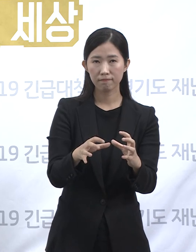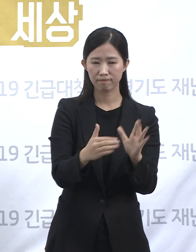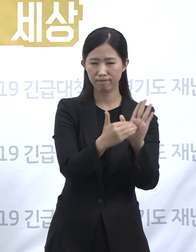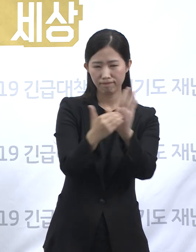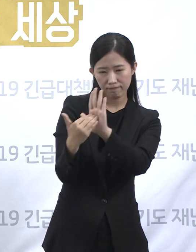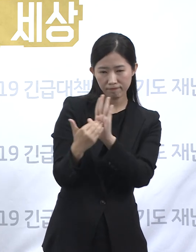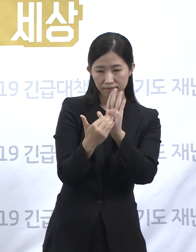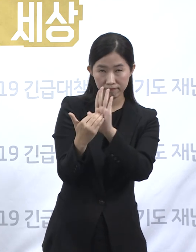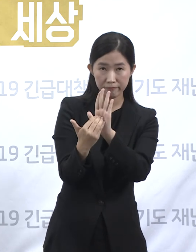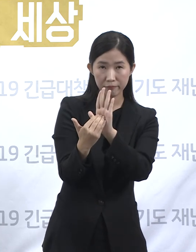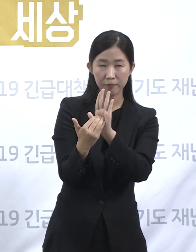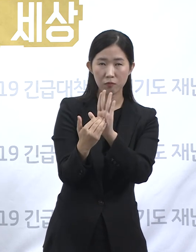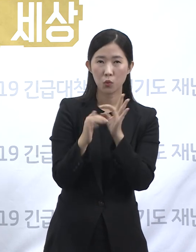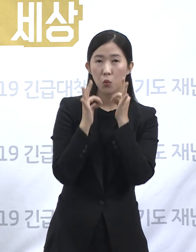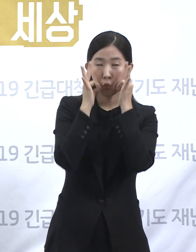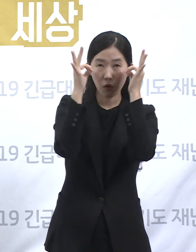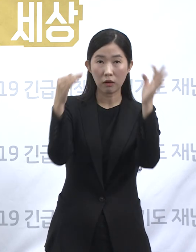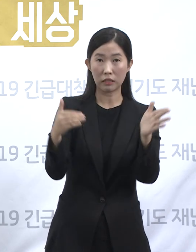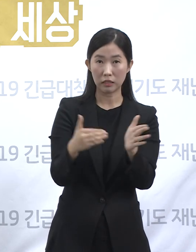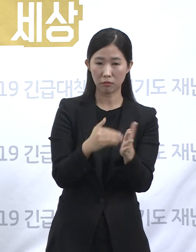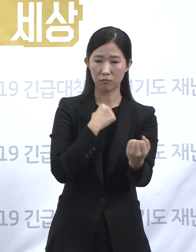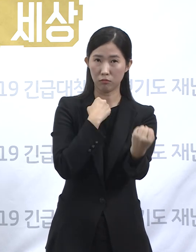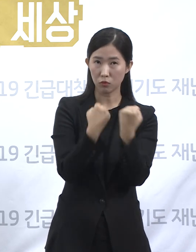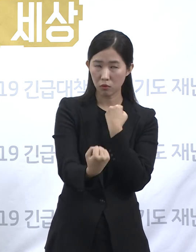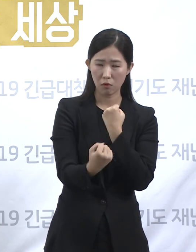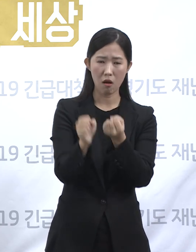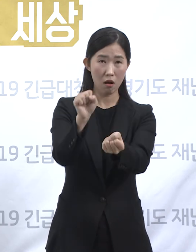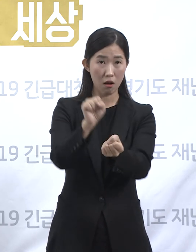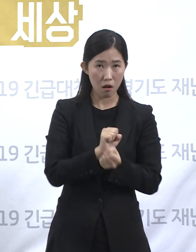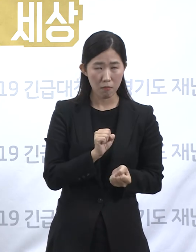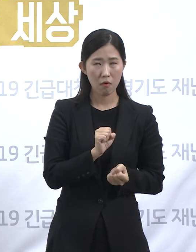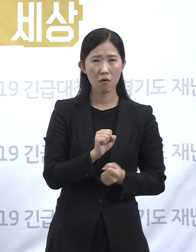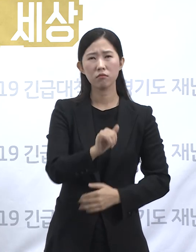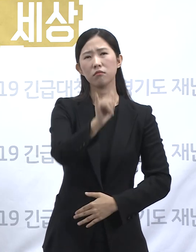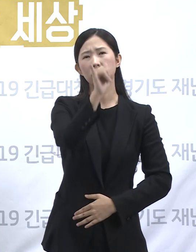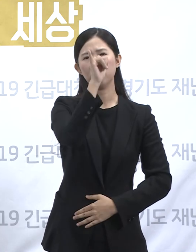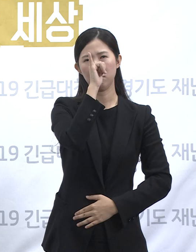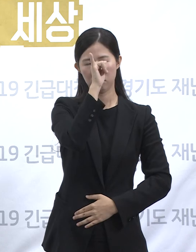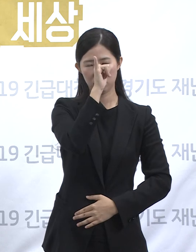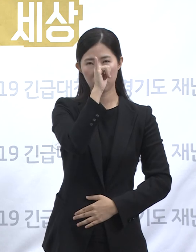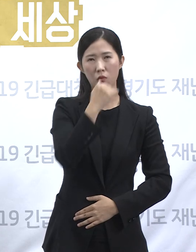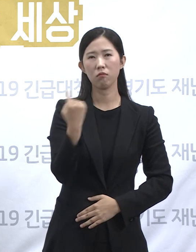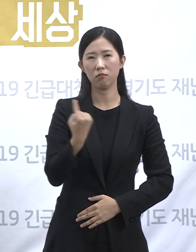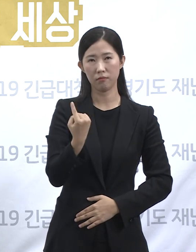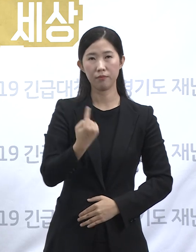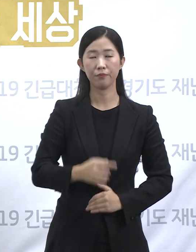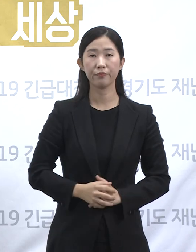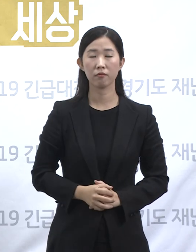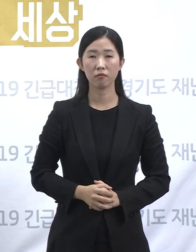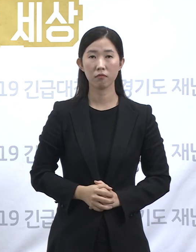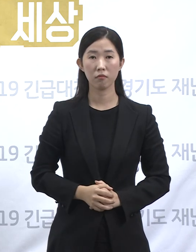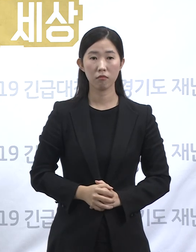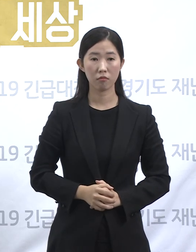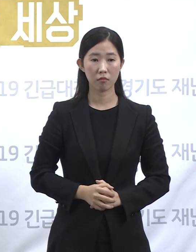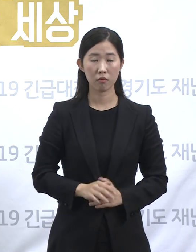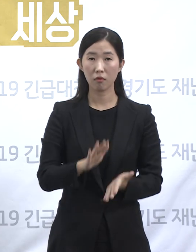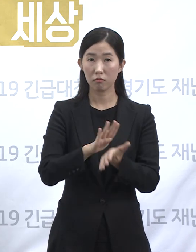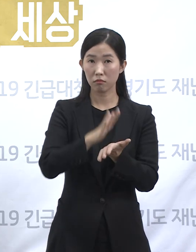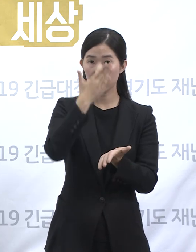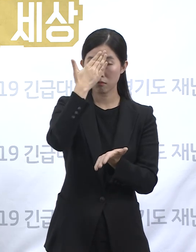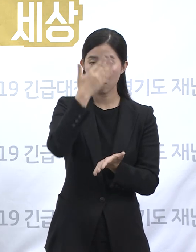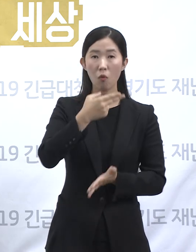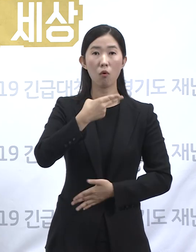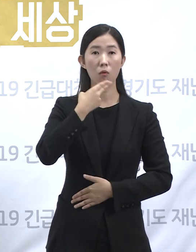대응을 다하더라도 감염 사건은 확률적으로 일어날 수밖에 없습니다. 무증상시 전파가 가능한